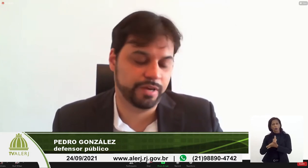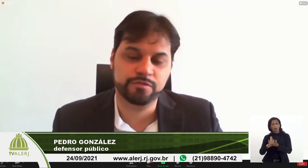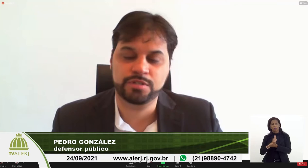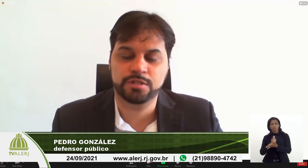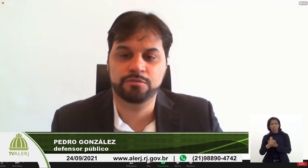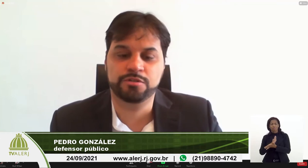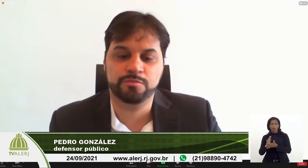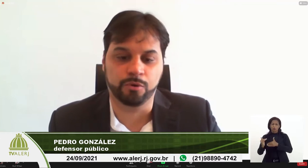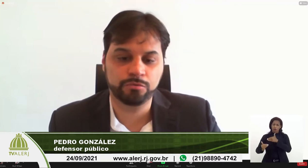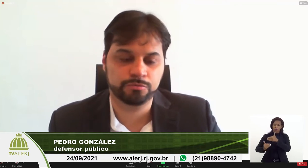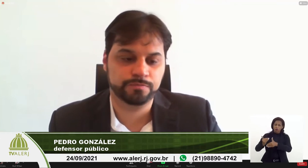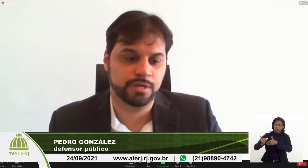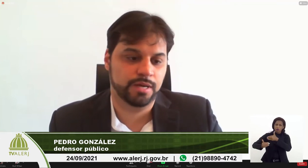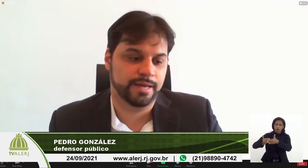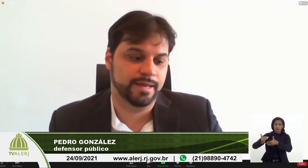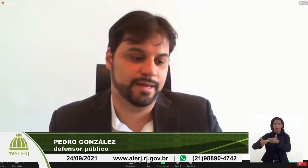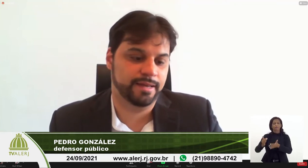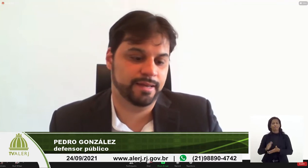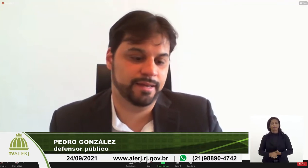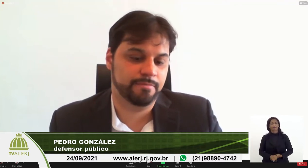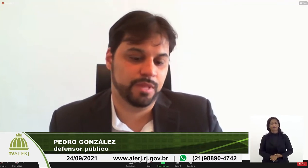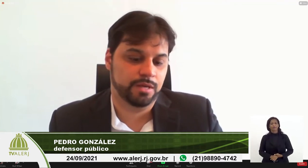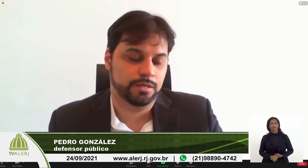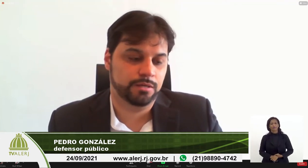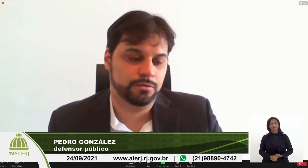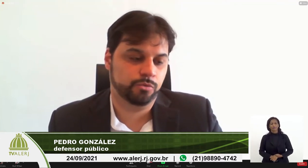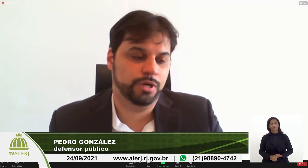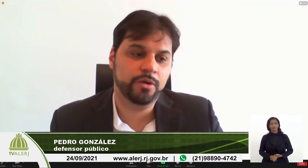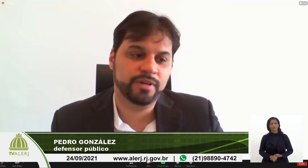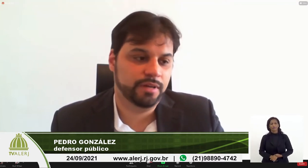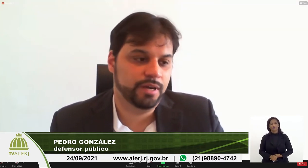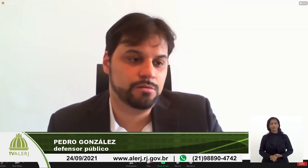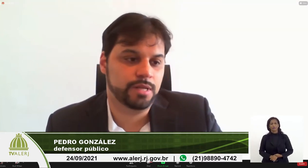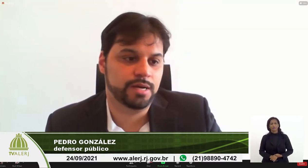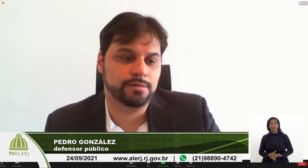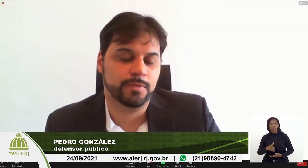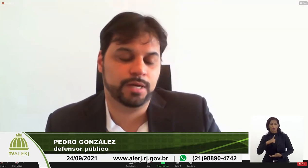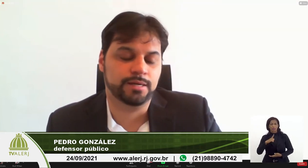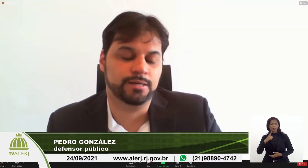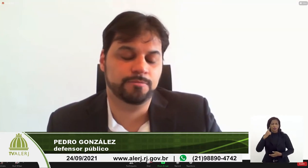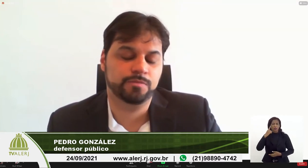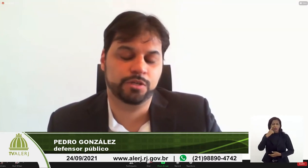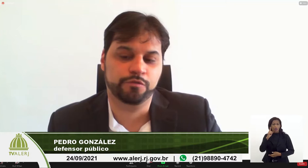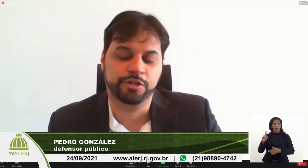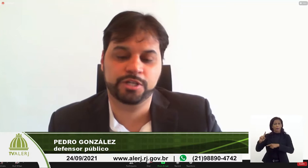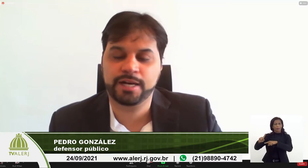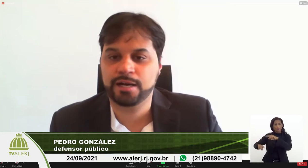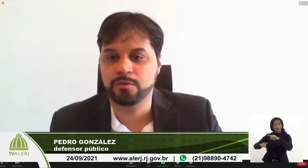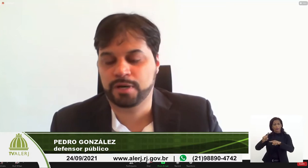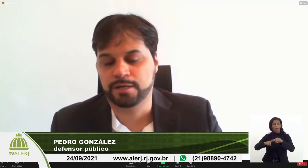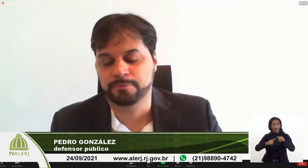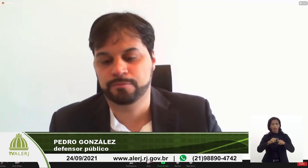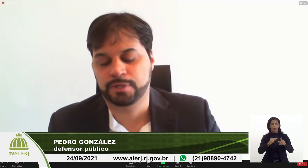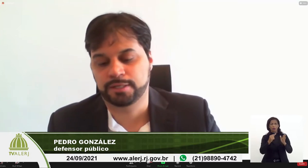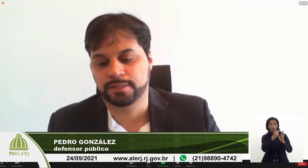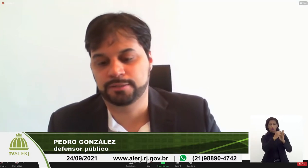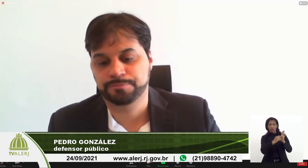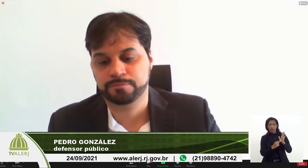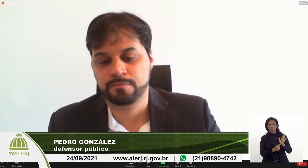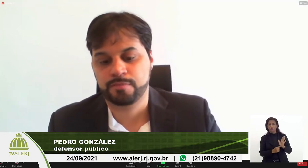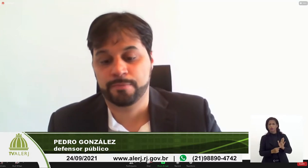a gente vem avançando nesse ponto. E eu olhei o material que foi indicado para